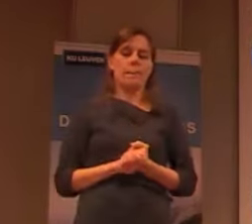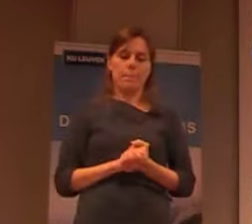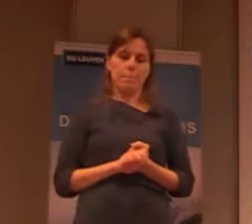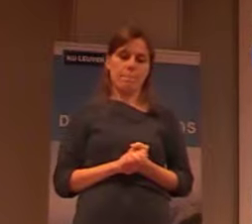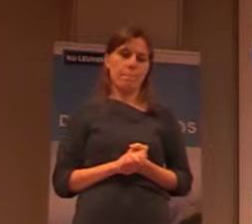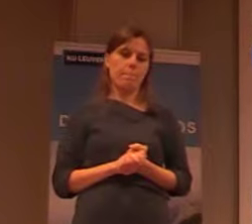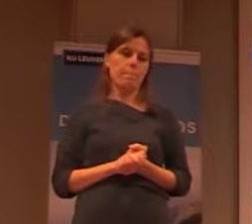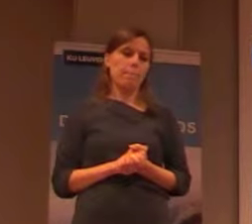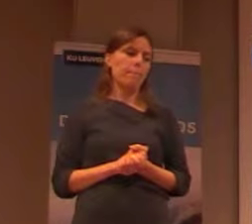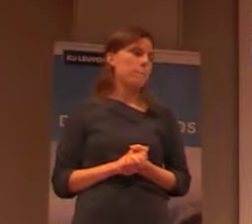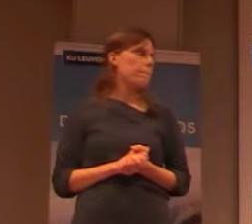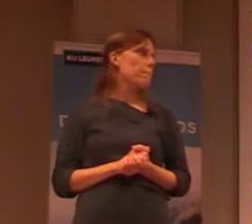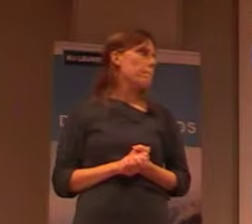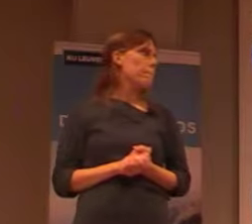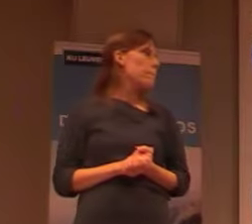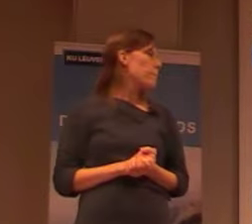Oké,